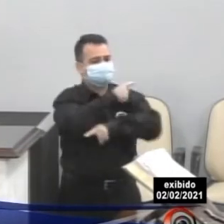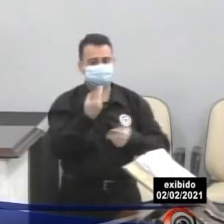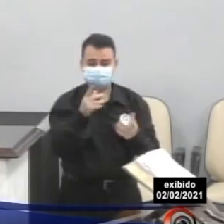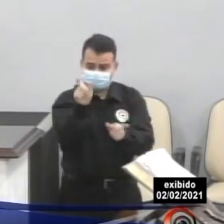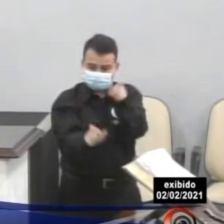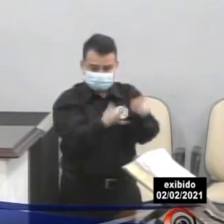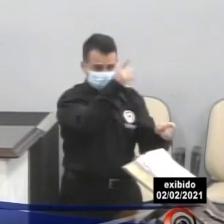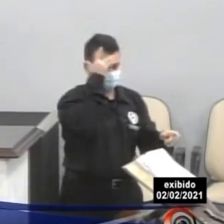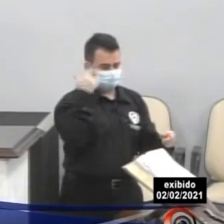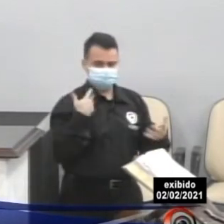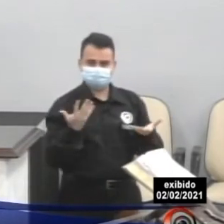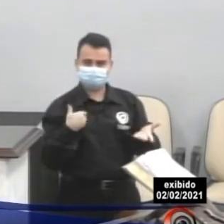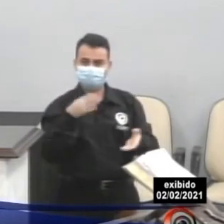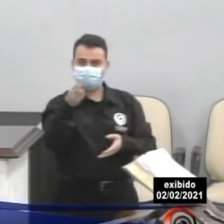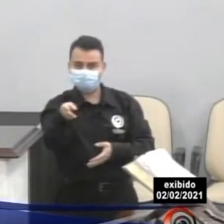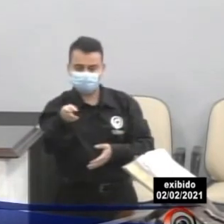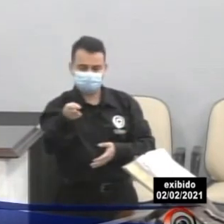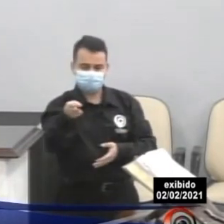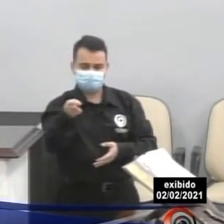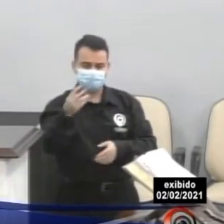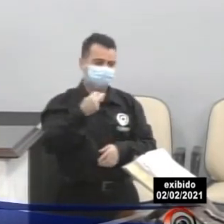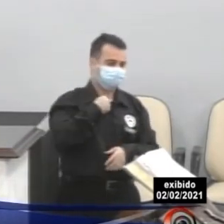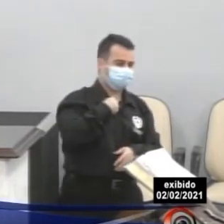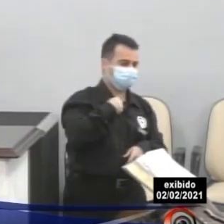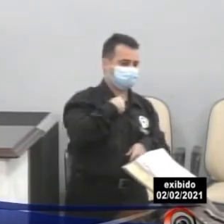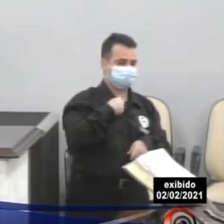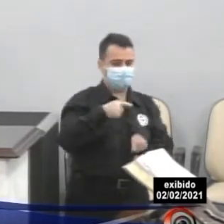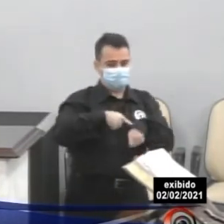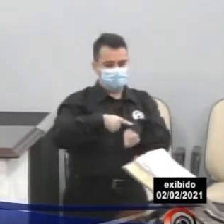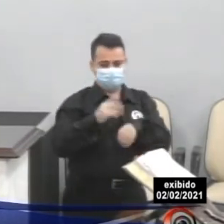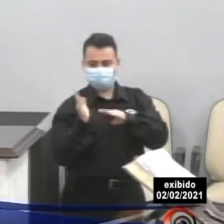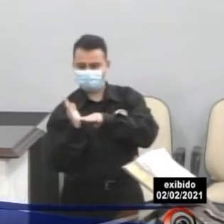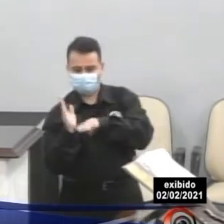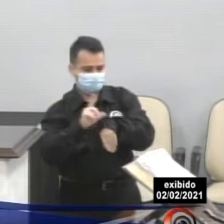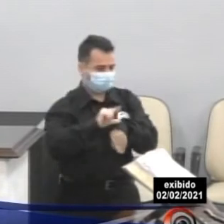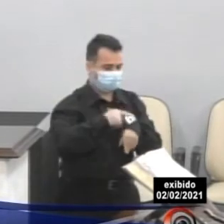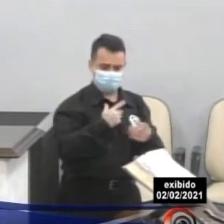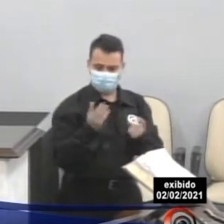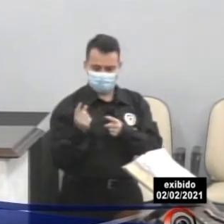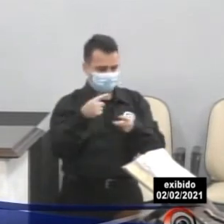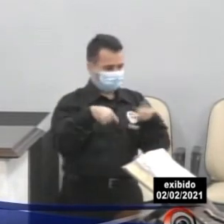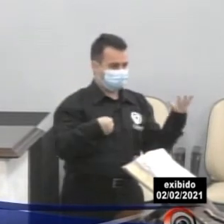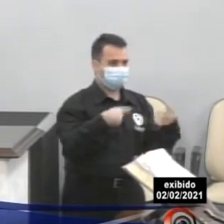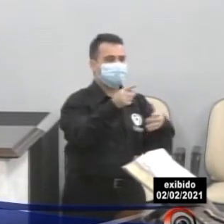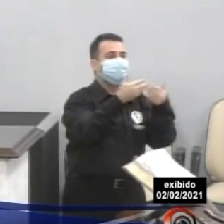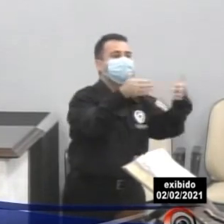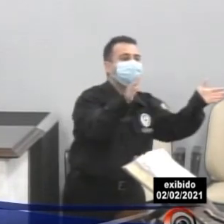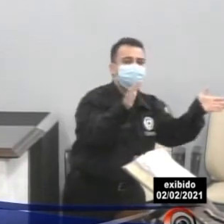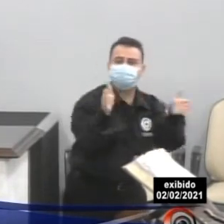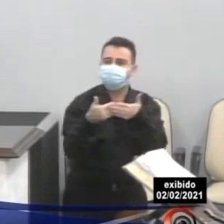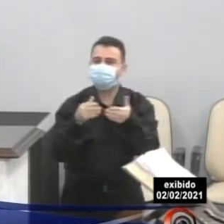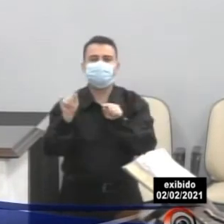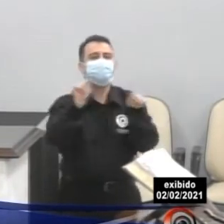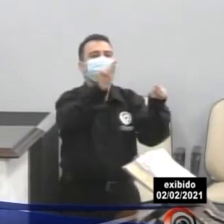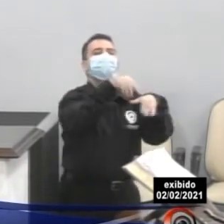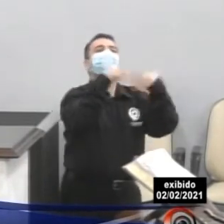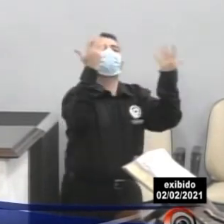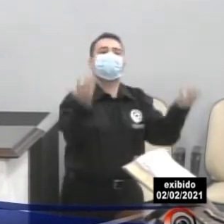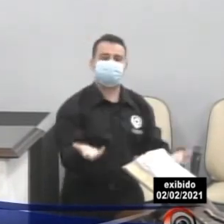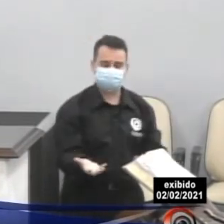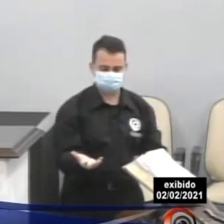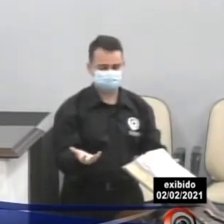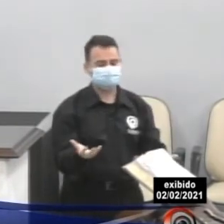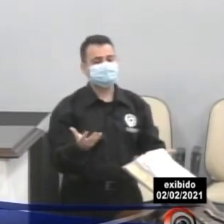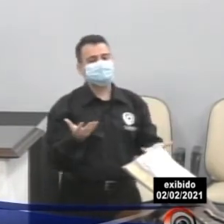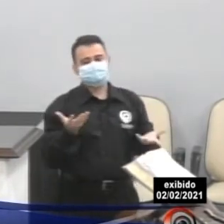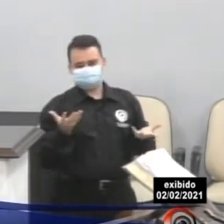cliente, essa semana eu posso sair ou não posso? Até que horário eu posso ou que horário eu não posso? Que estabelecimento está funcionando, qual não está funcionando? A